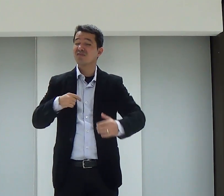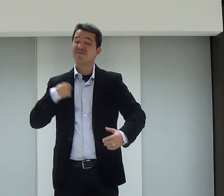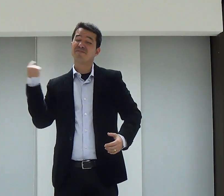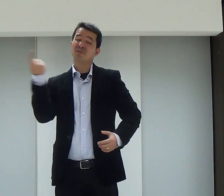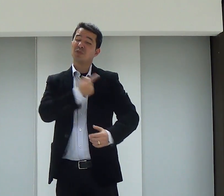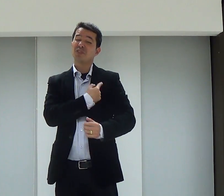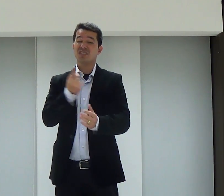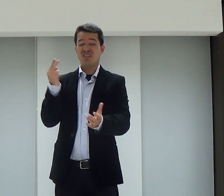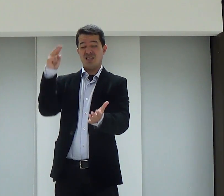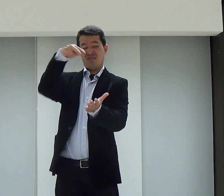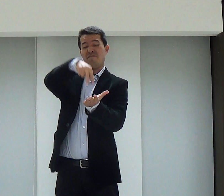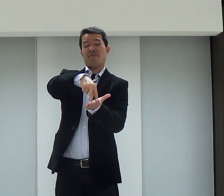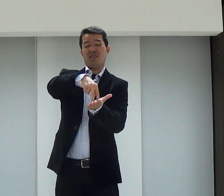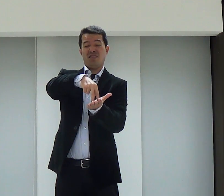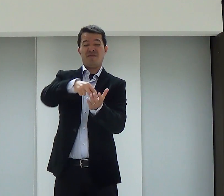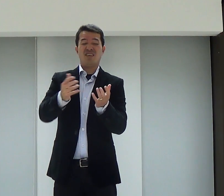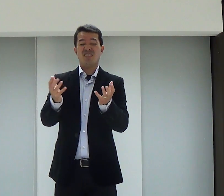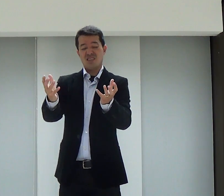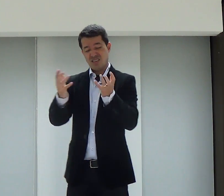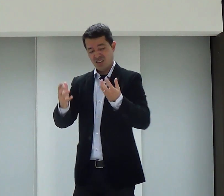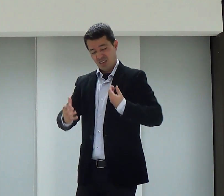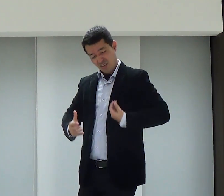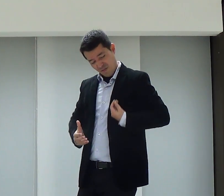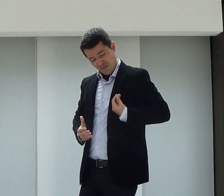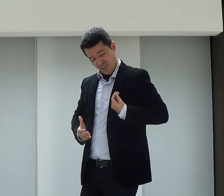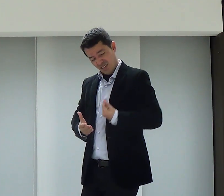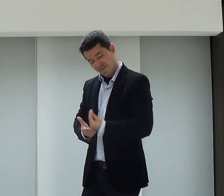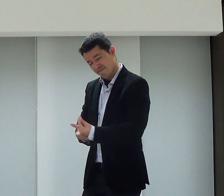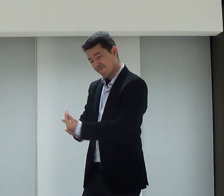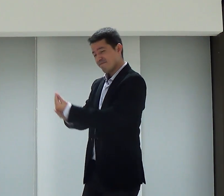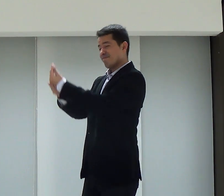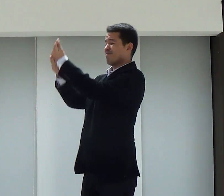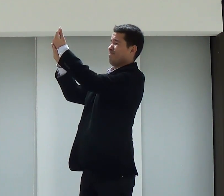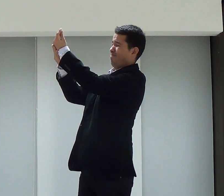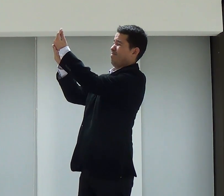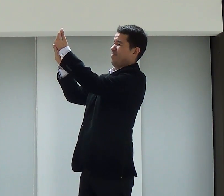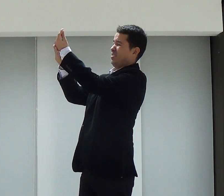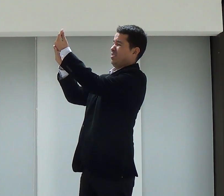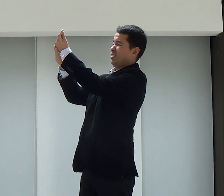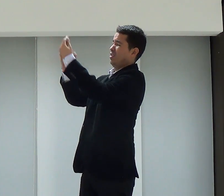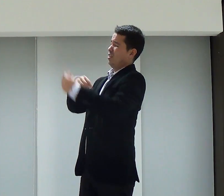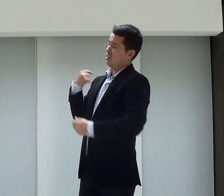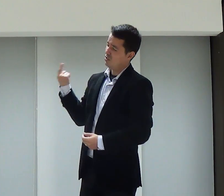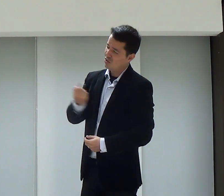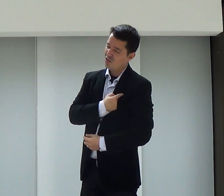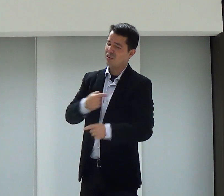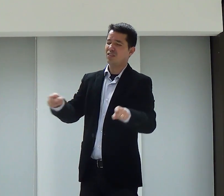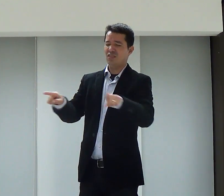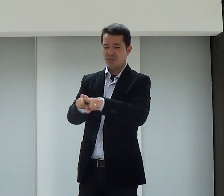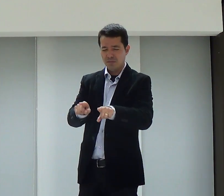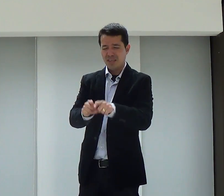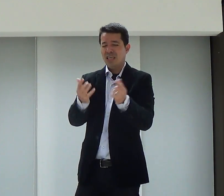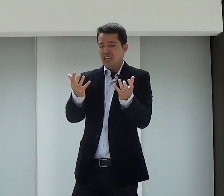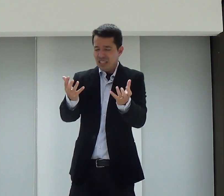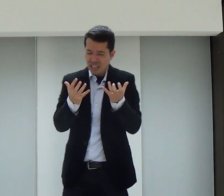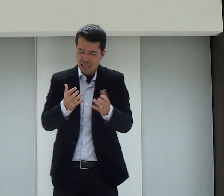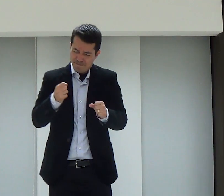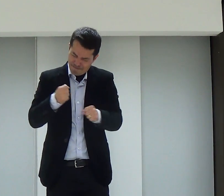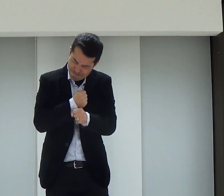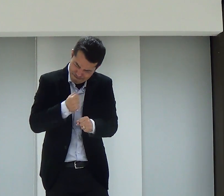agora, nós estamos aqui em pé, porque nós queremos entregar a nossa vida nas Tuas mãos, Senhor, e nós também